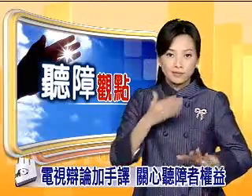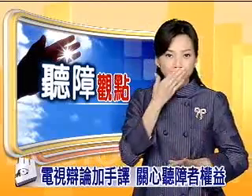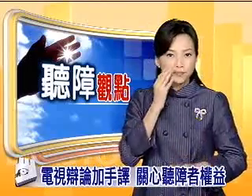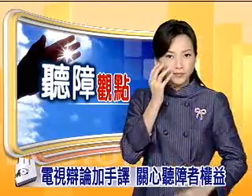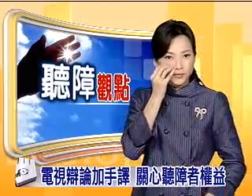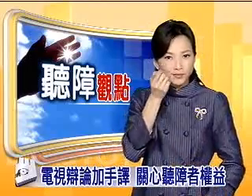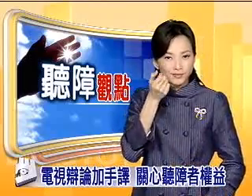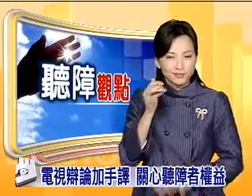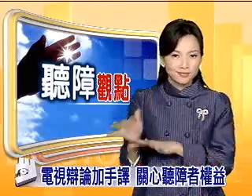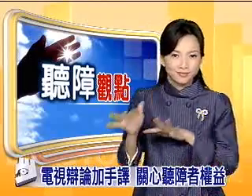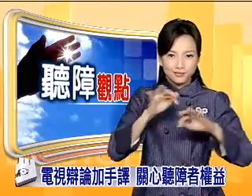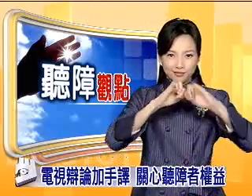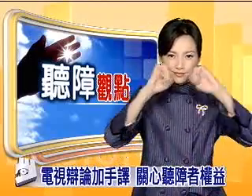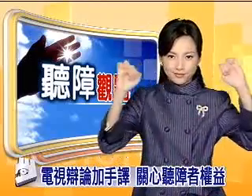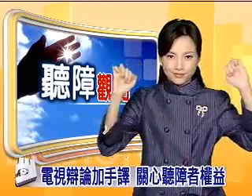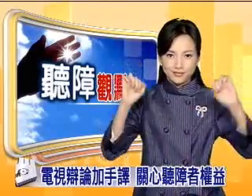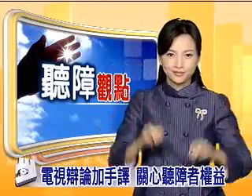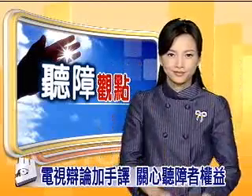听障观点就带您一起来关心